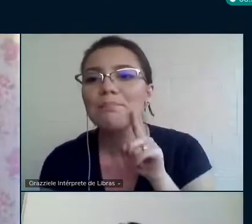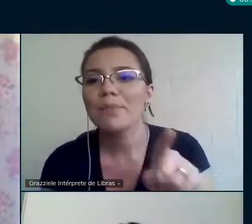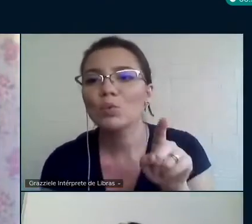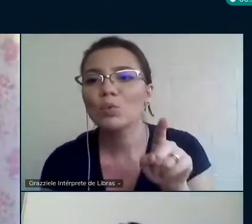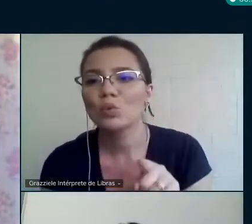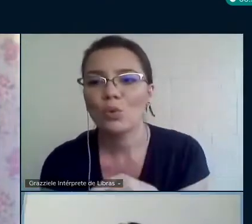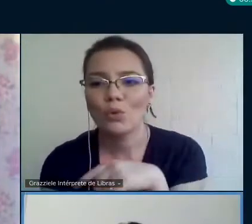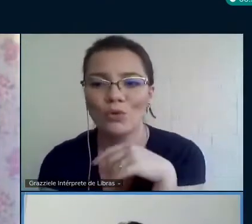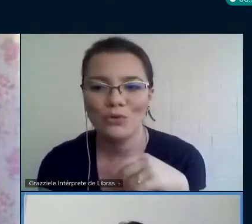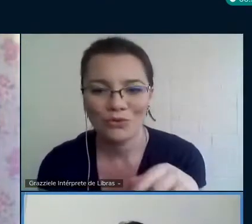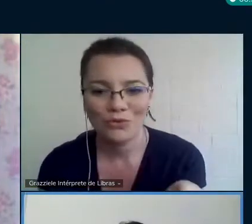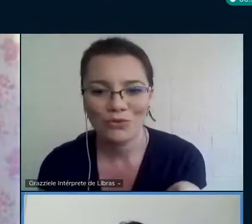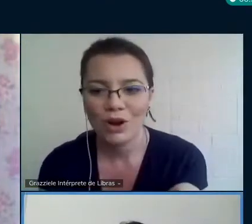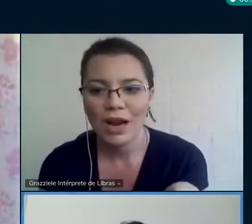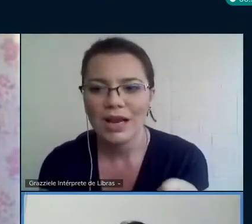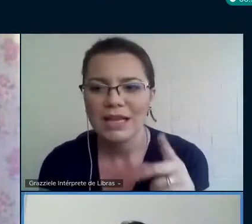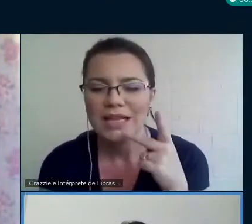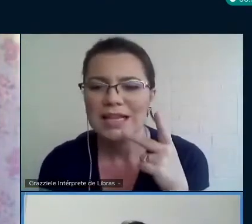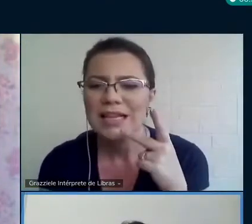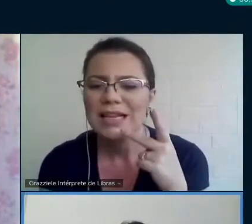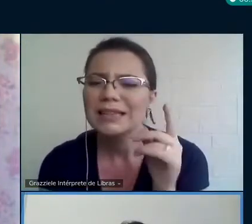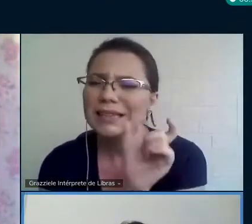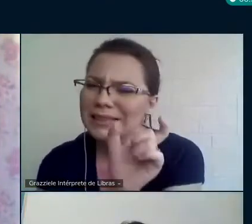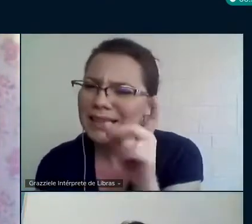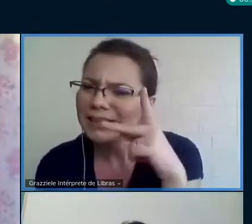está escrito pasta?